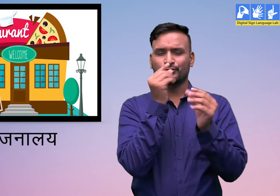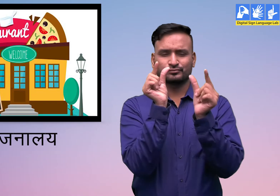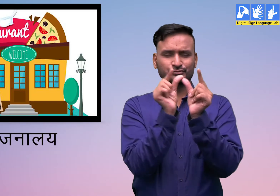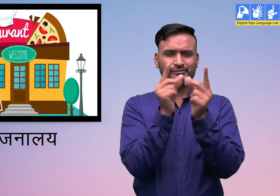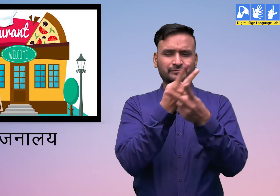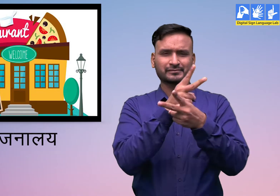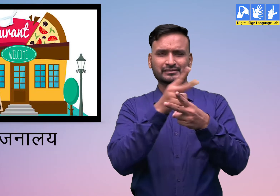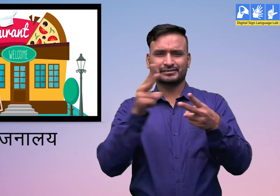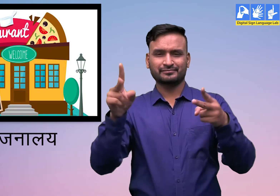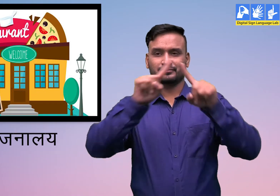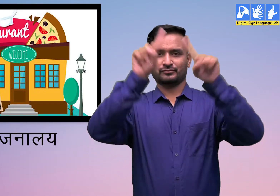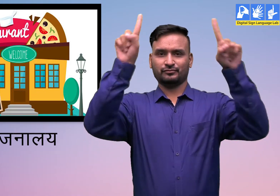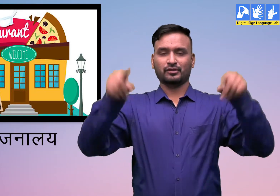भोजना ले